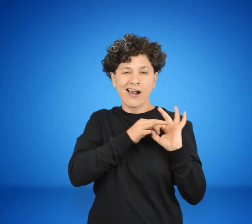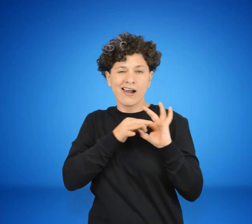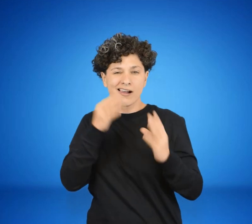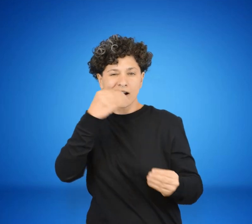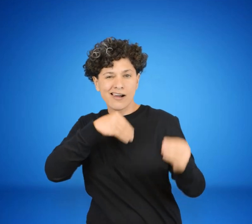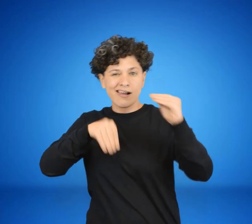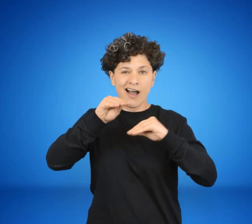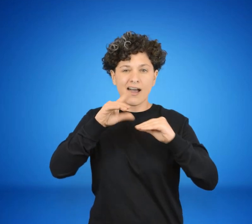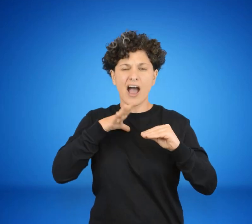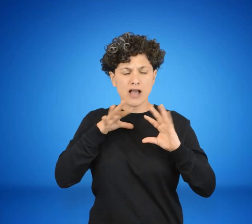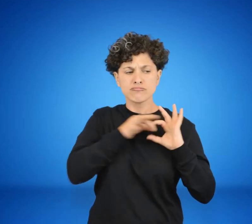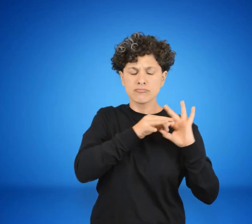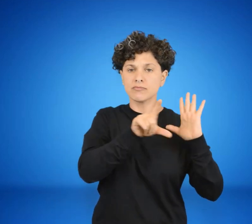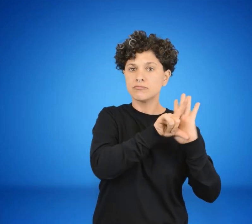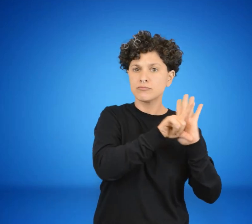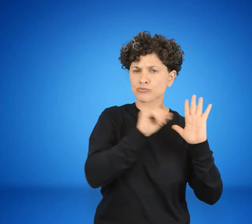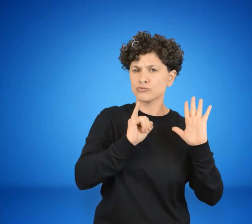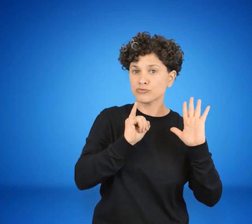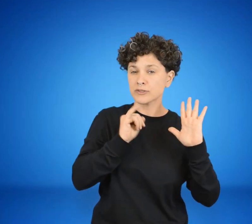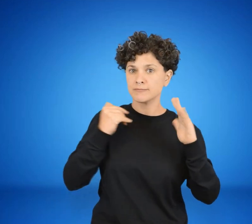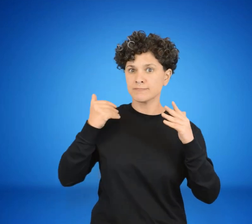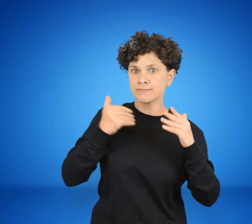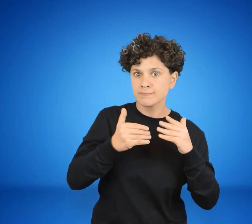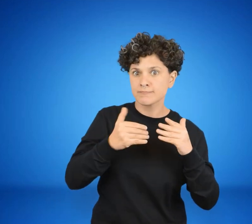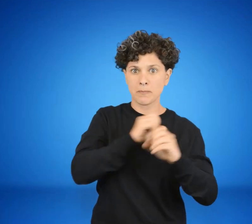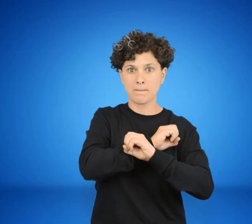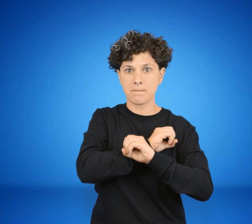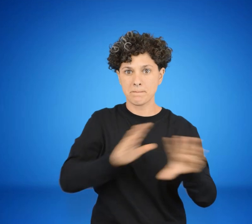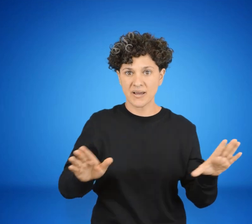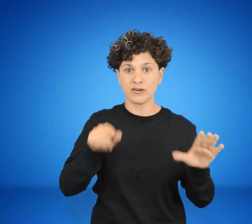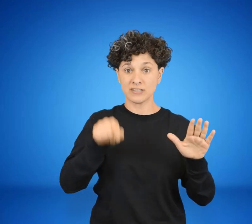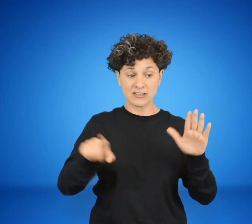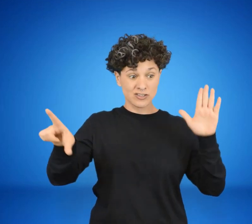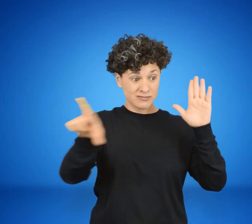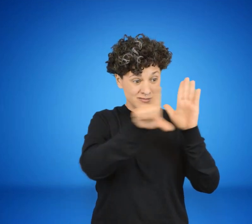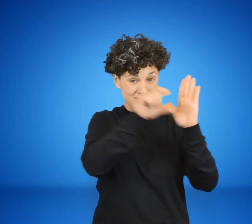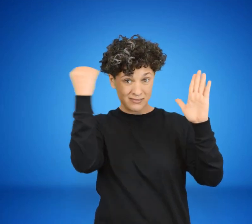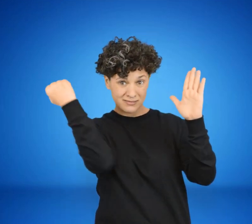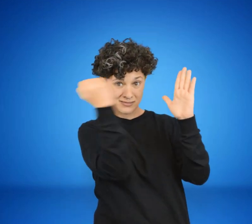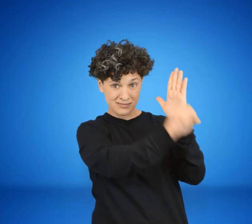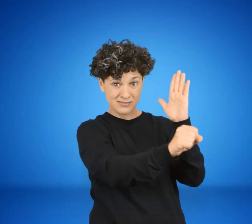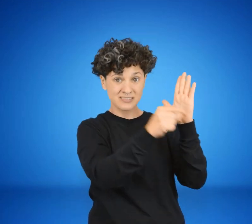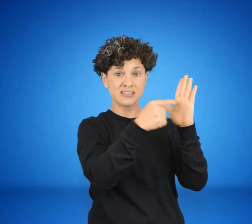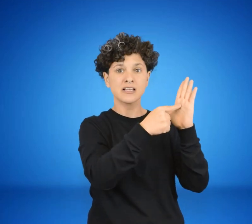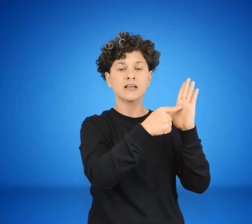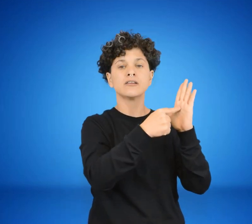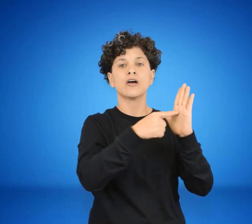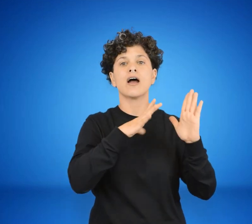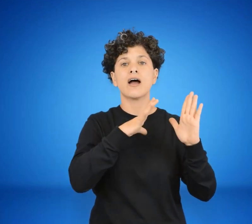o teñidos de una retórica de legalidad. La ilegitimidad de la medida